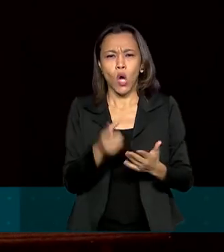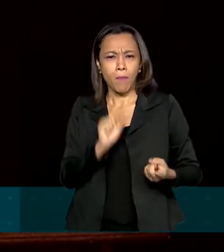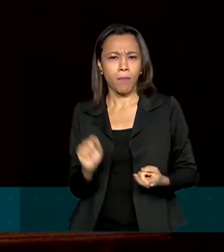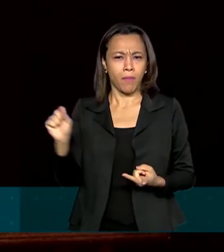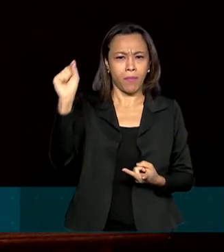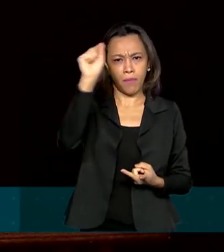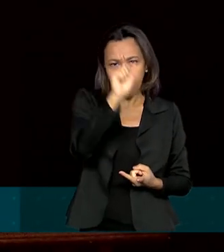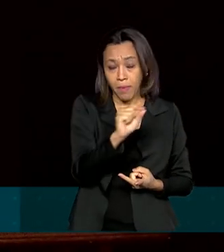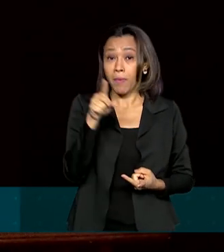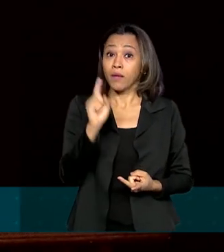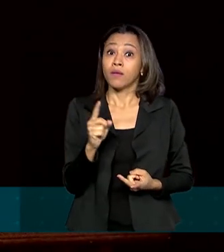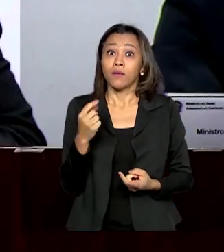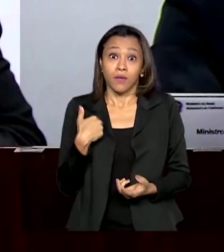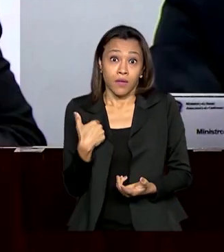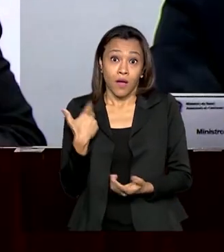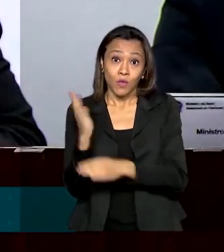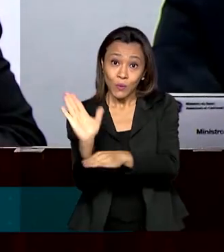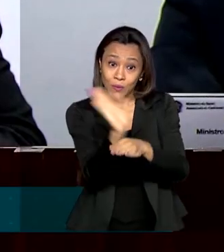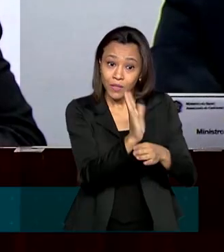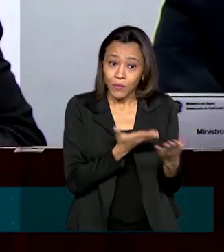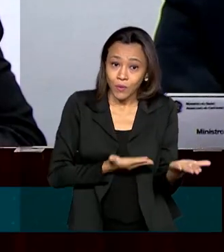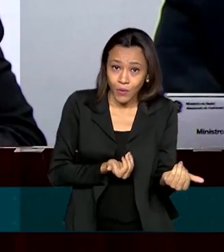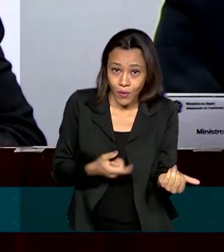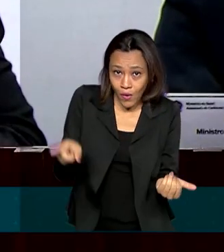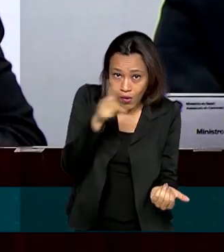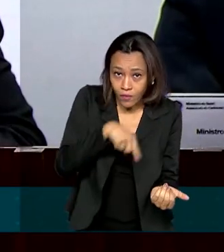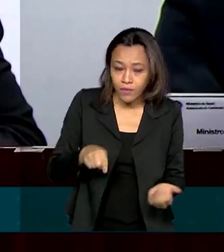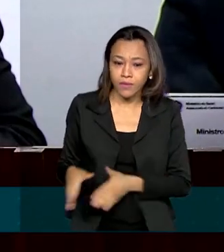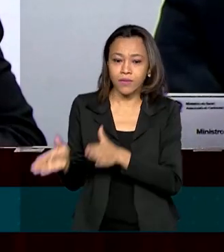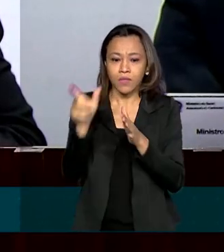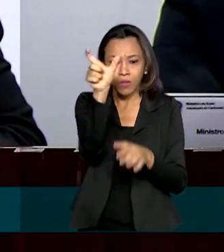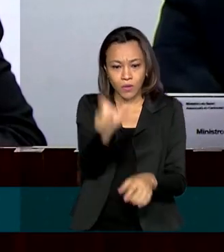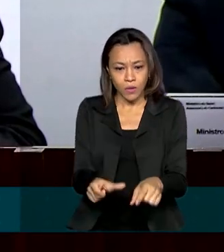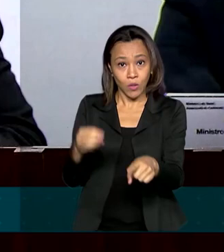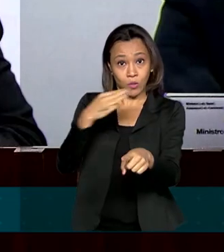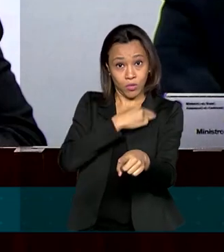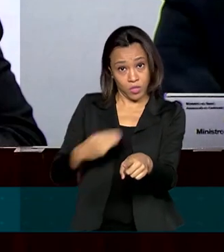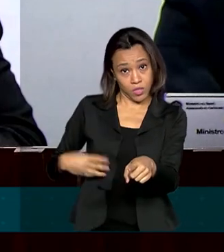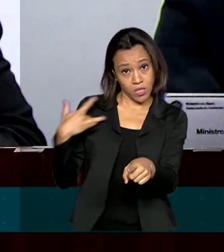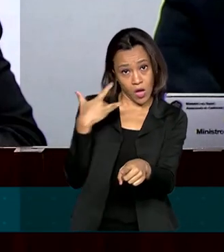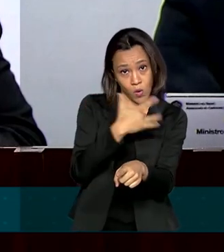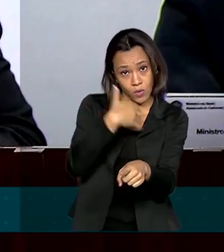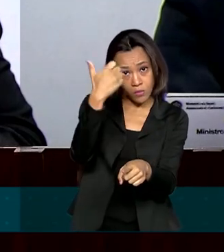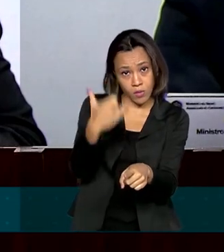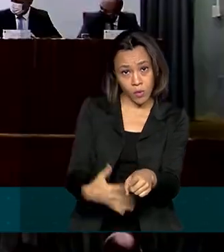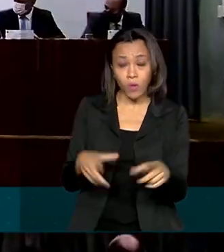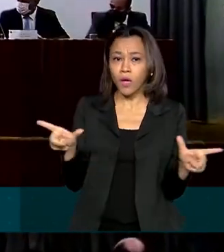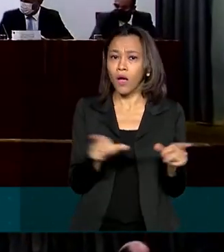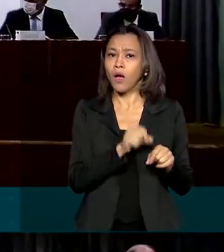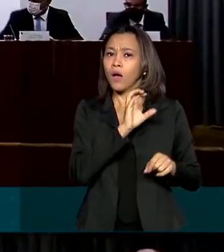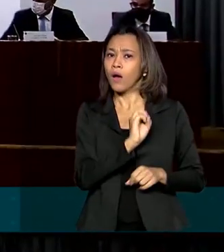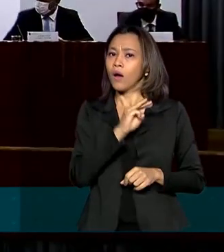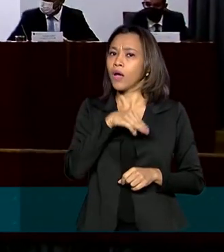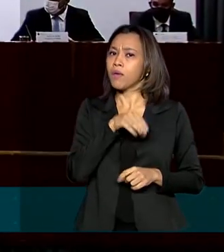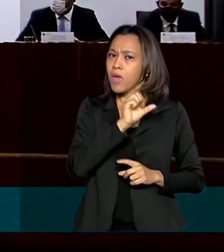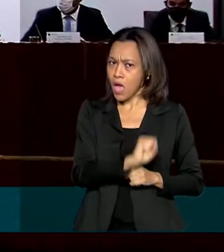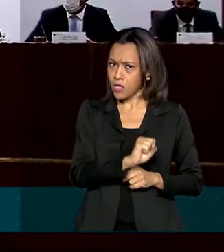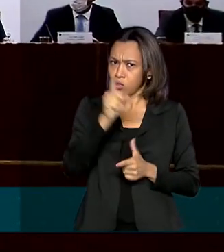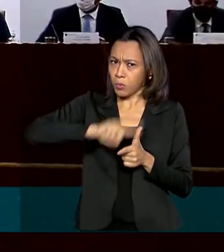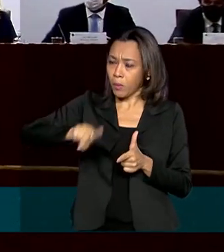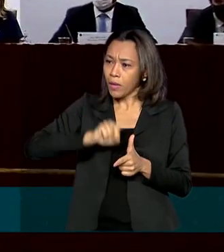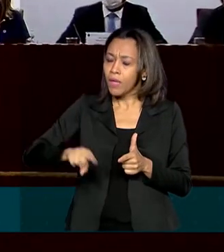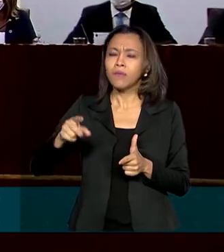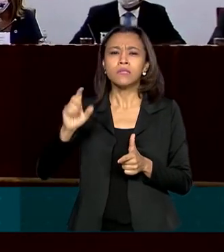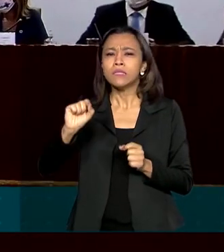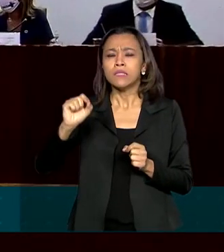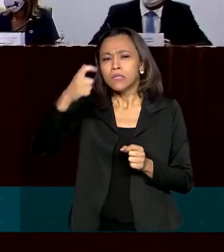salvando os nossos jovens. O ministro da Saúde lembrou que, segundo a Organização Mundial da Saúde, problemas de saúde mental